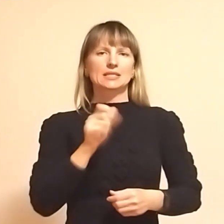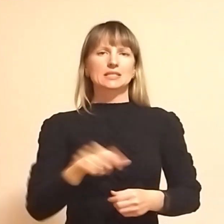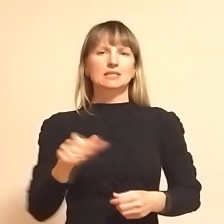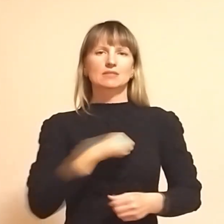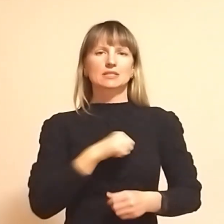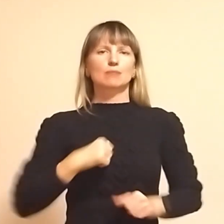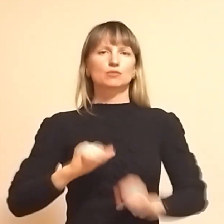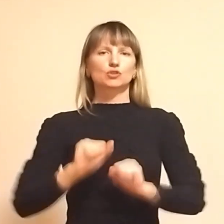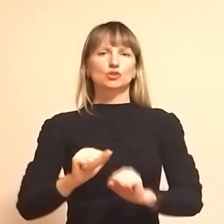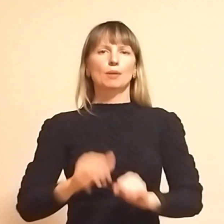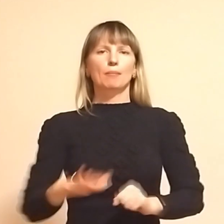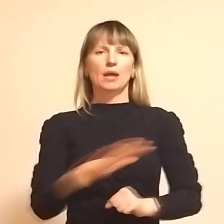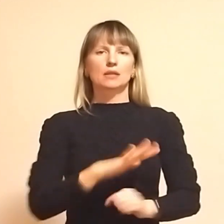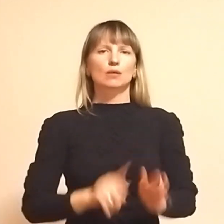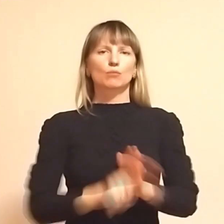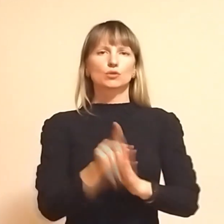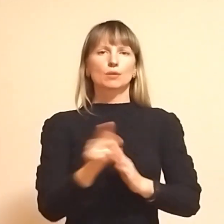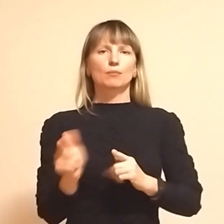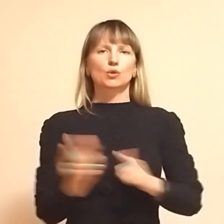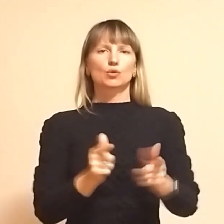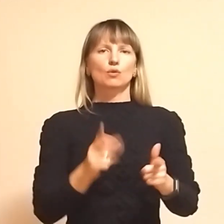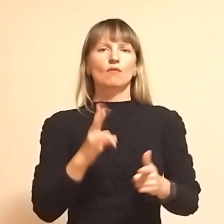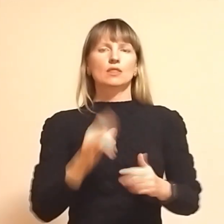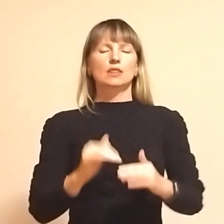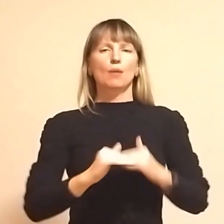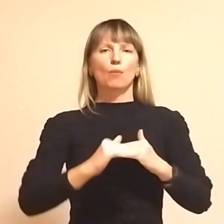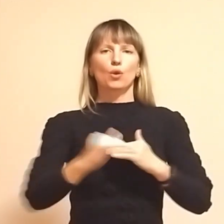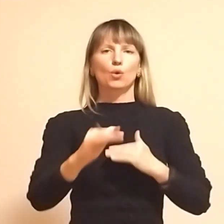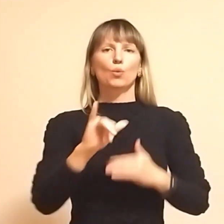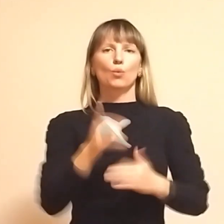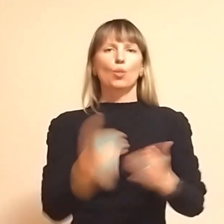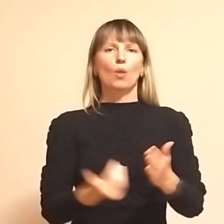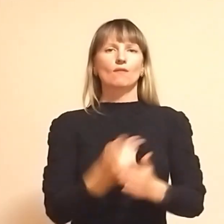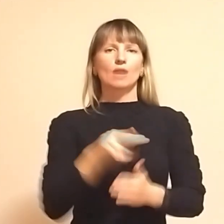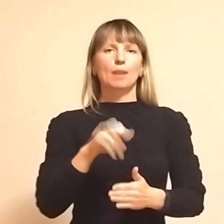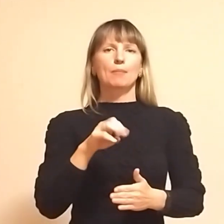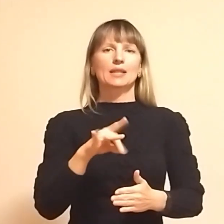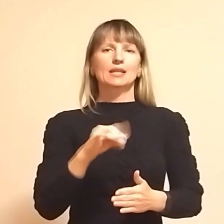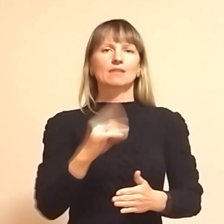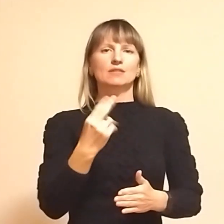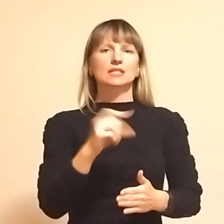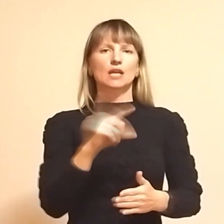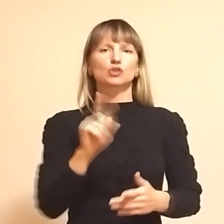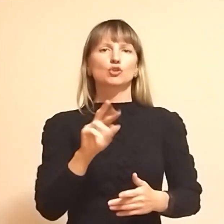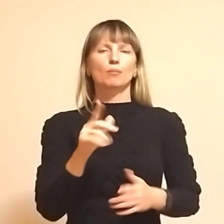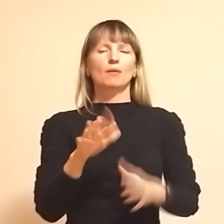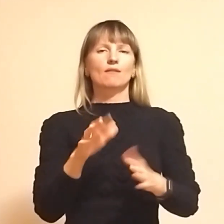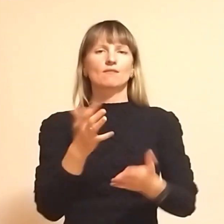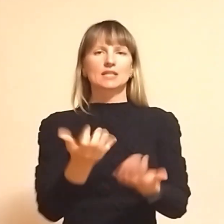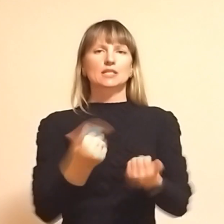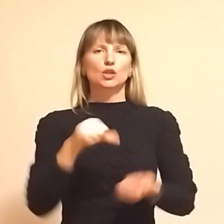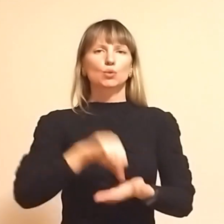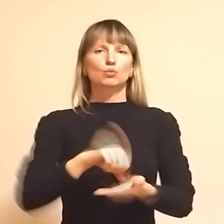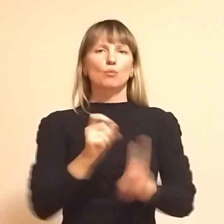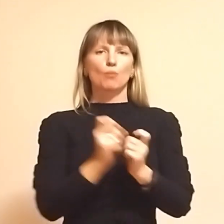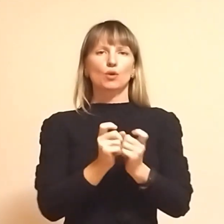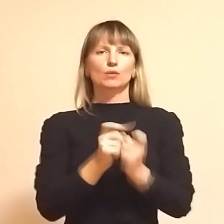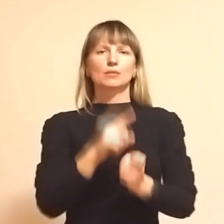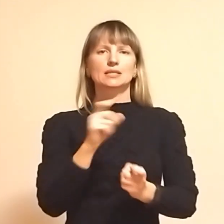самооборони Майдану розпочали підготовку на полігоні у Нових Петрівцях із тим, щоб взяти участь у боротьбі за